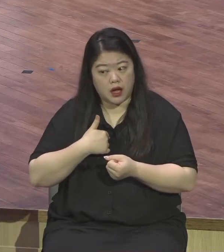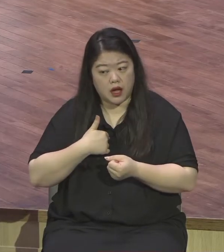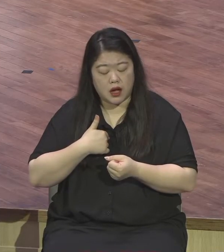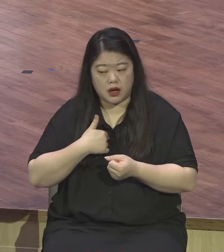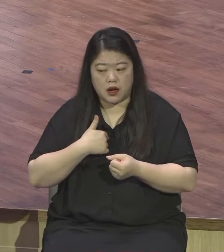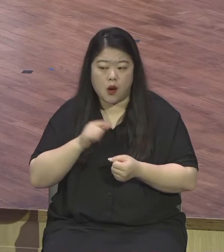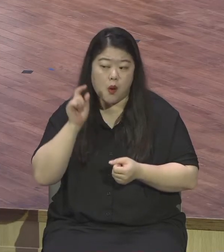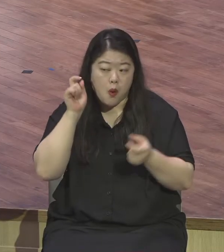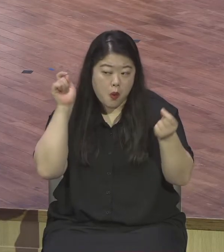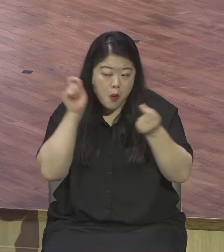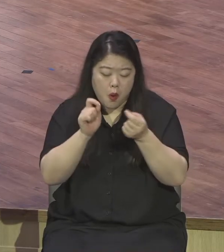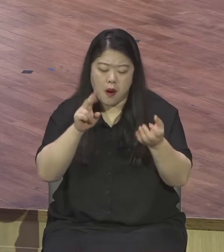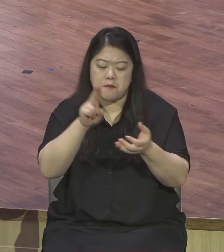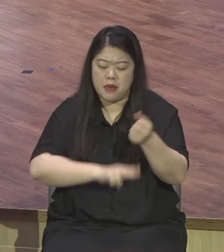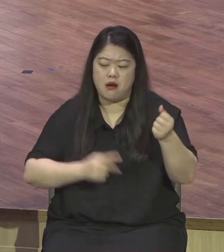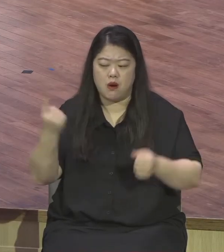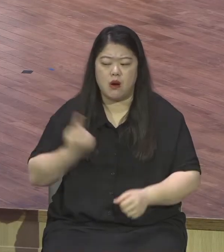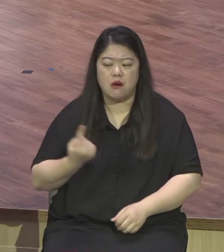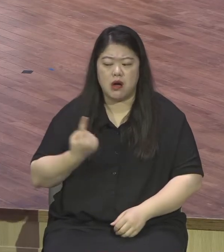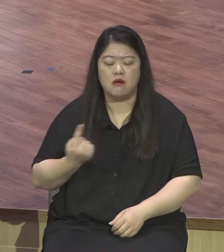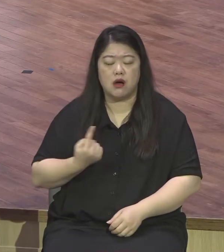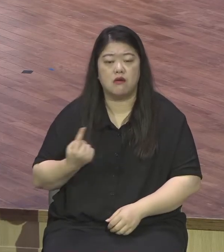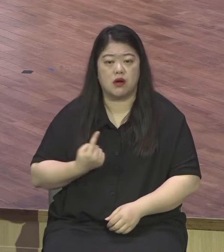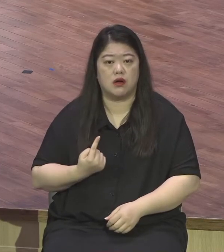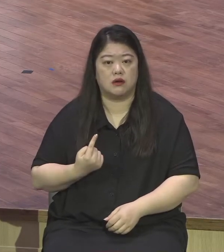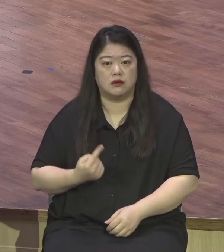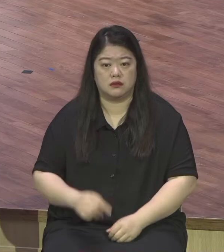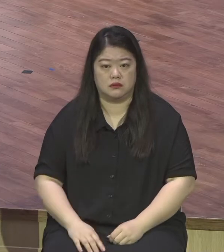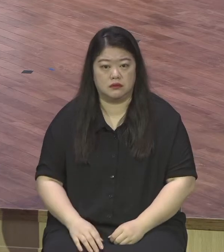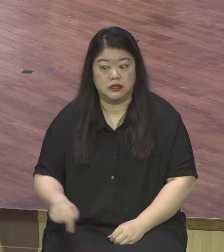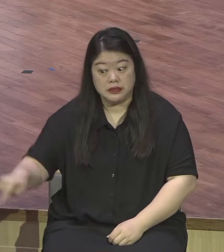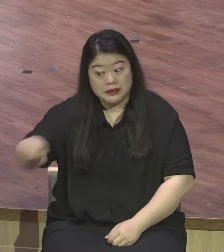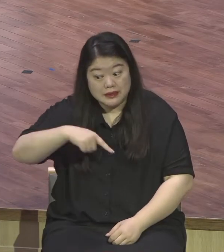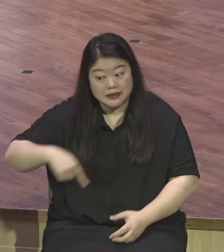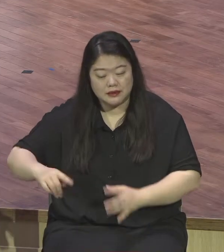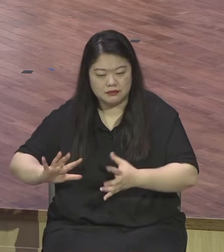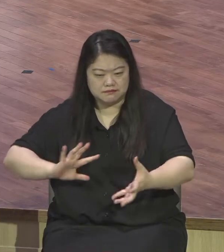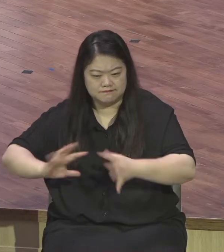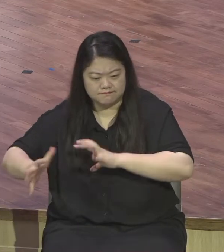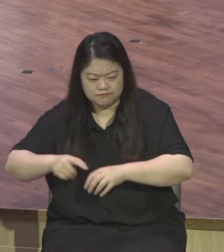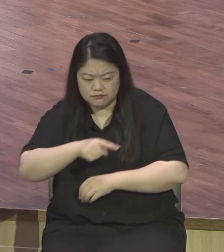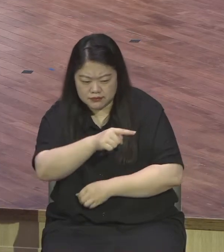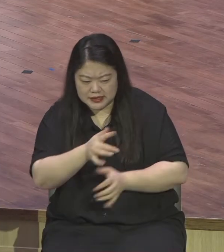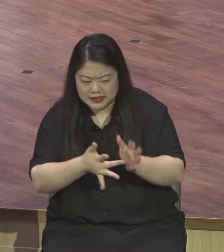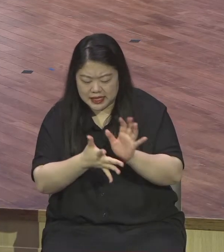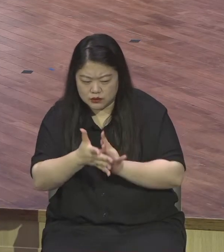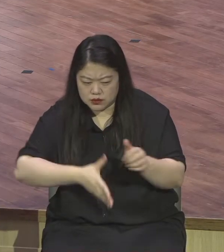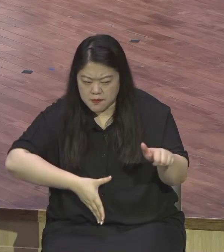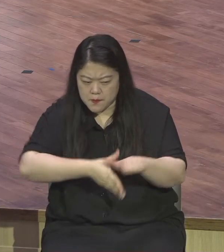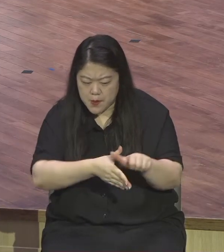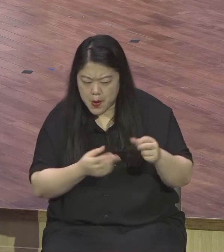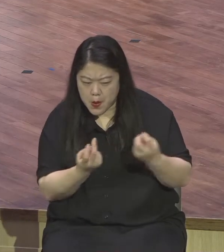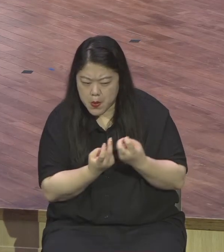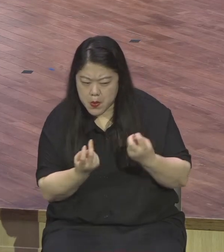예수를 순계로 잡아 죽이려고 언언하되 지금 장면은 살벌한 지금 시간표입니다.